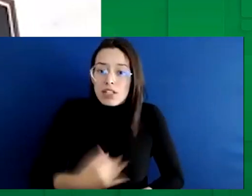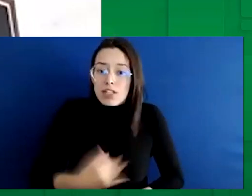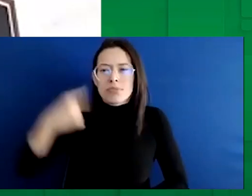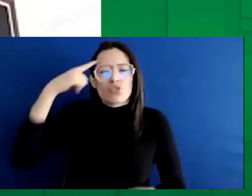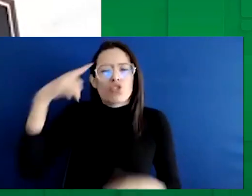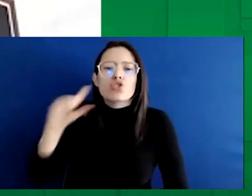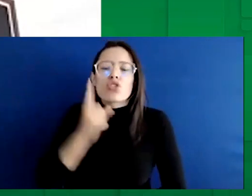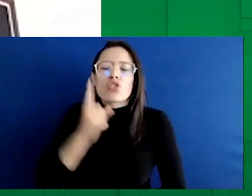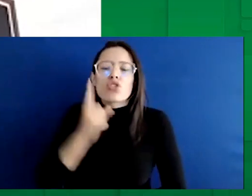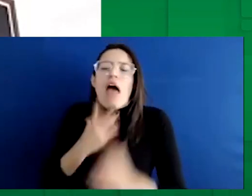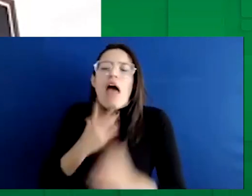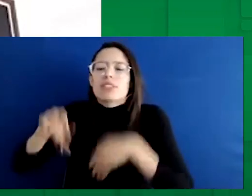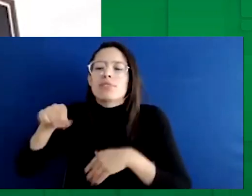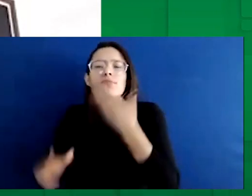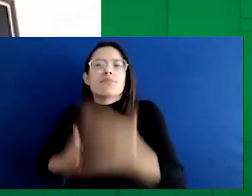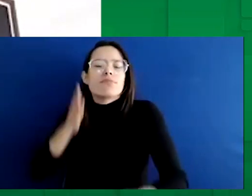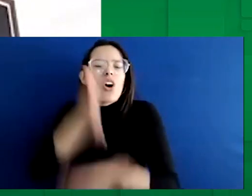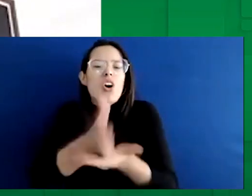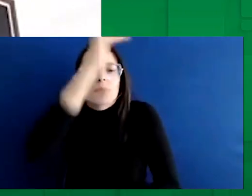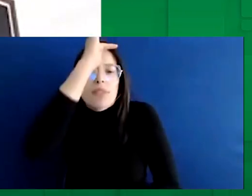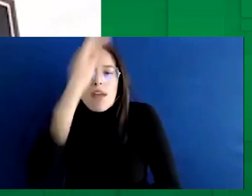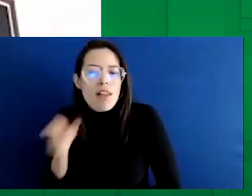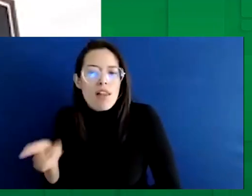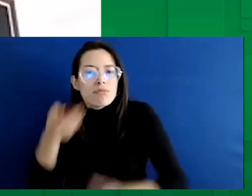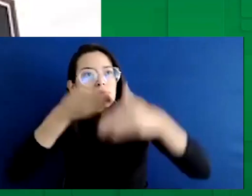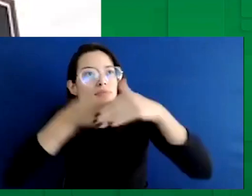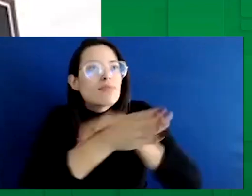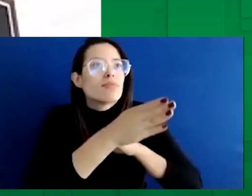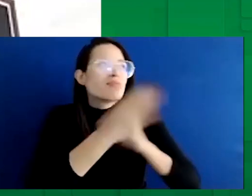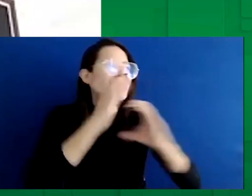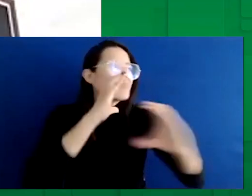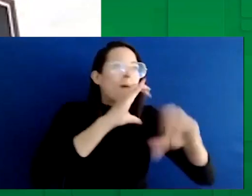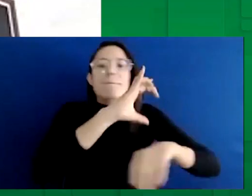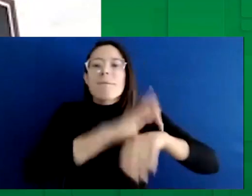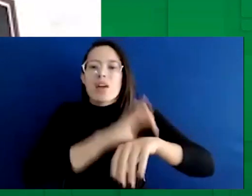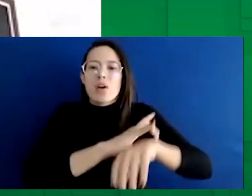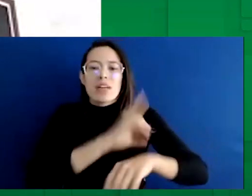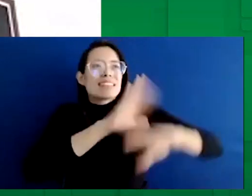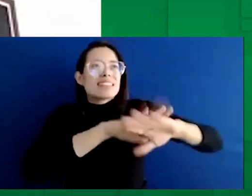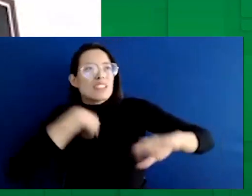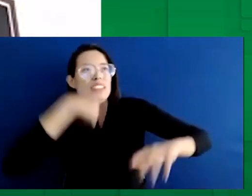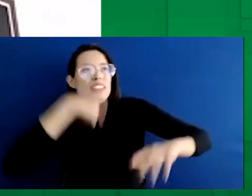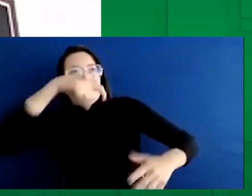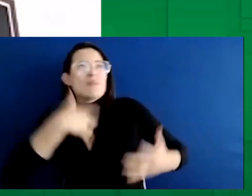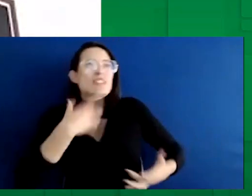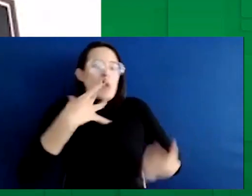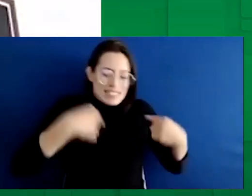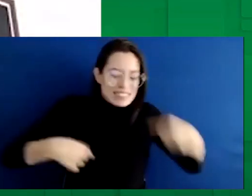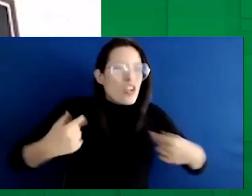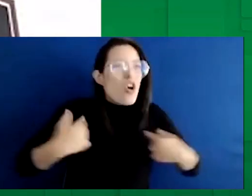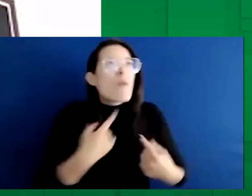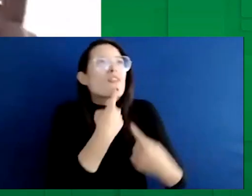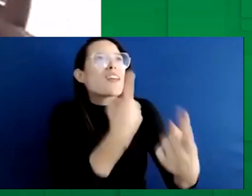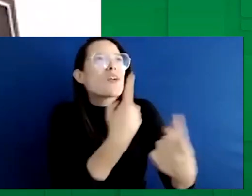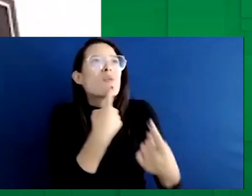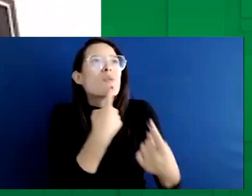llega a un hospital y cómo le dice al médico cuál es su necesidad, qué duele, qué tiene. Qué